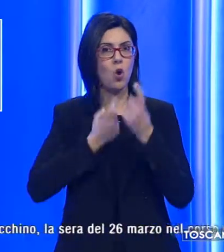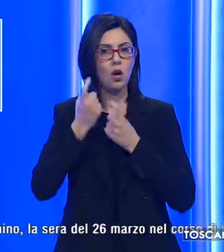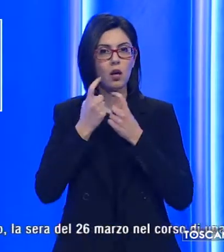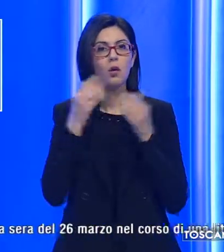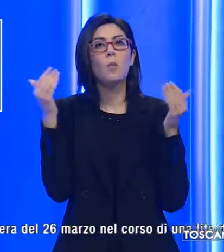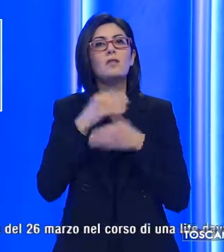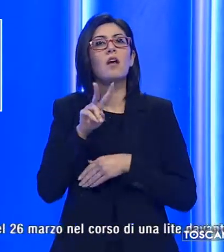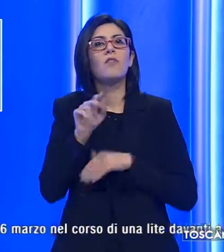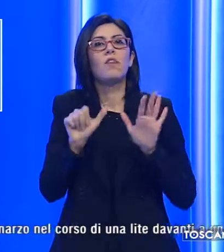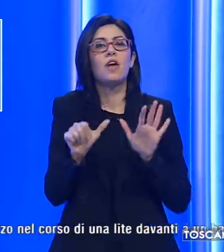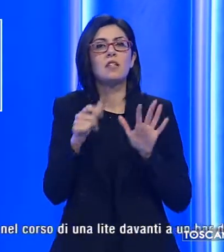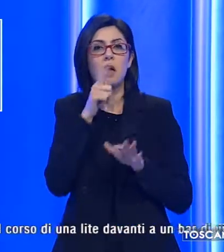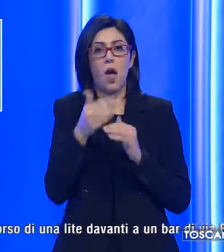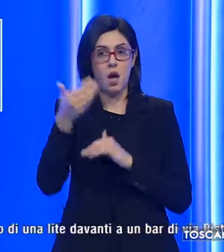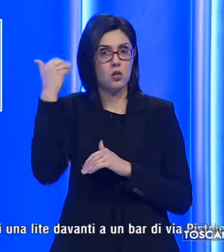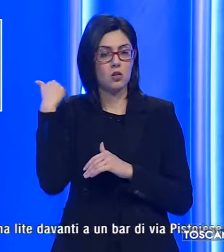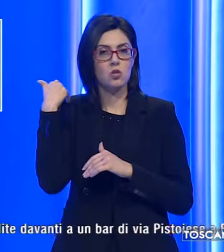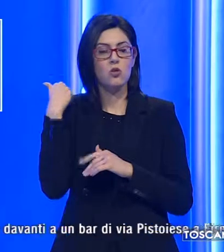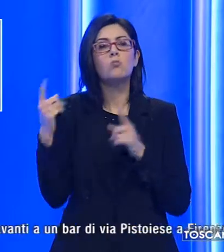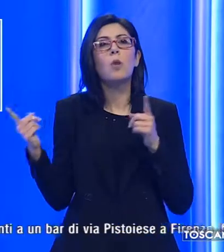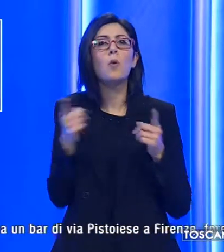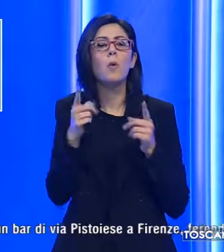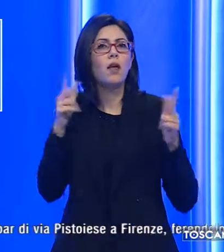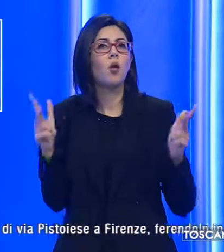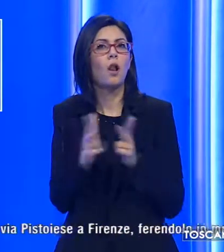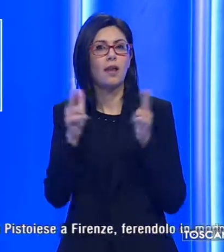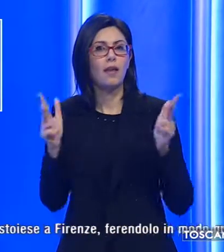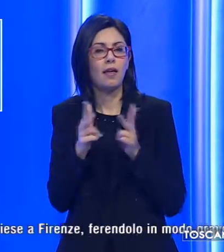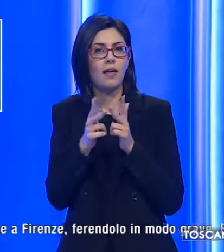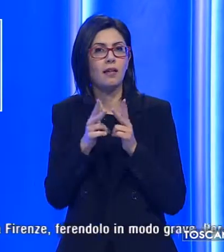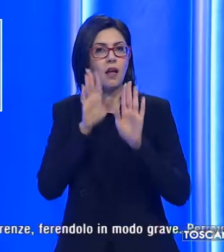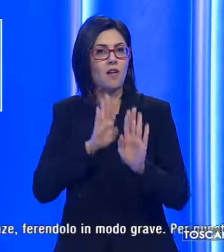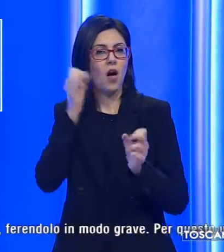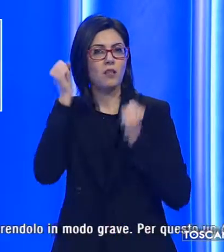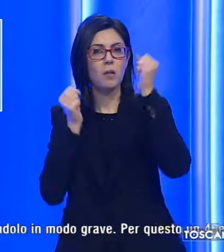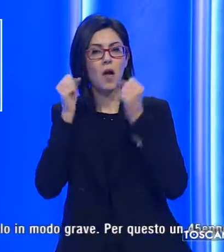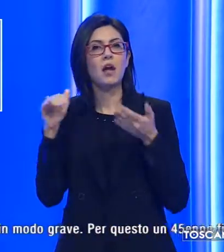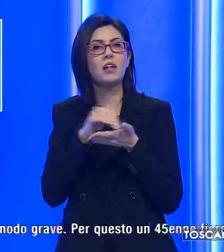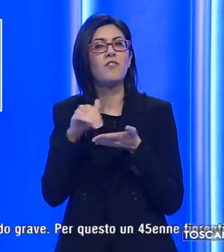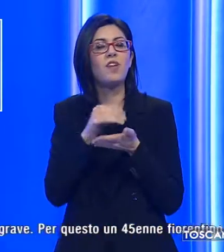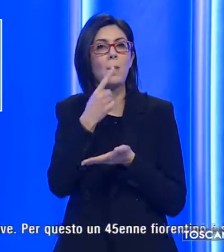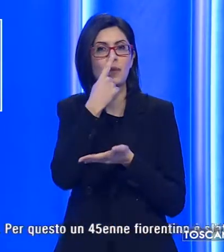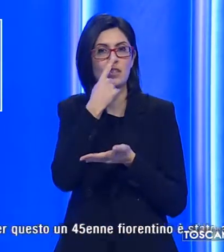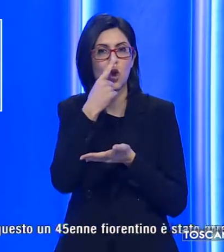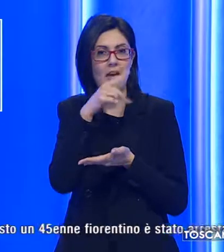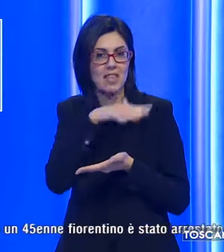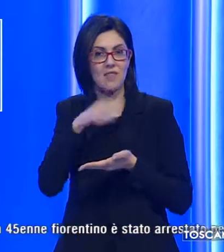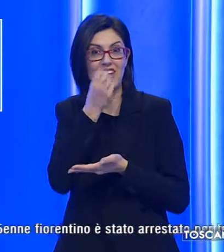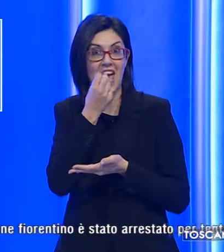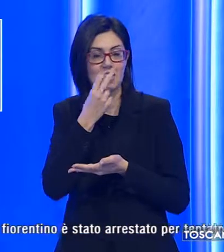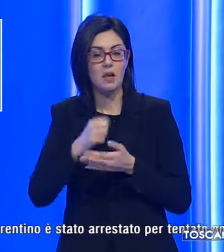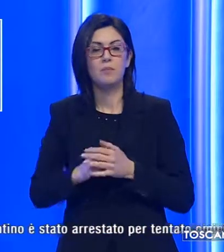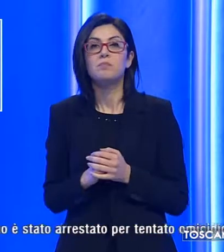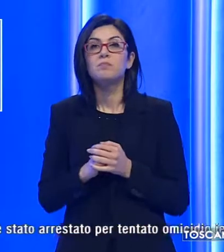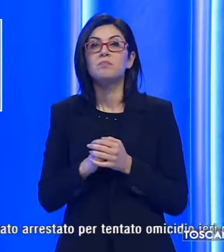sera del 26 marzo nel corso di una lite davanti a un bar di via Pistoiese a Firenze,